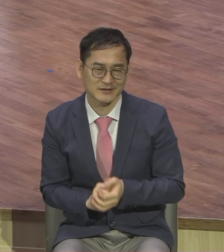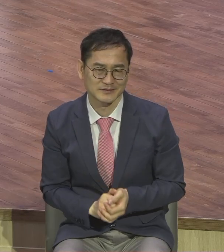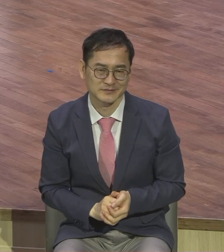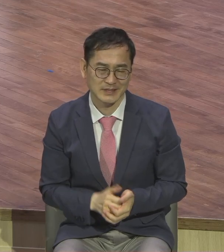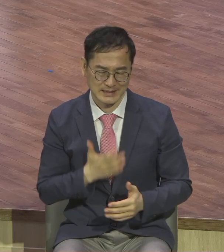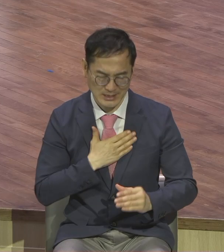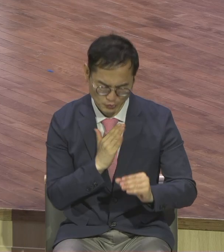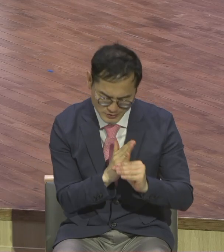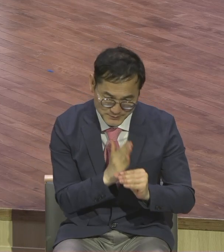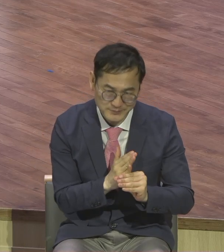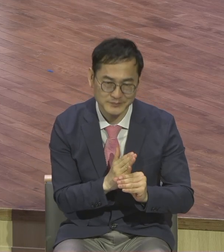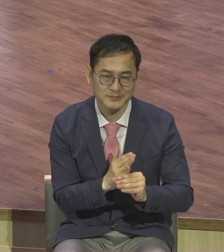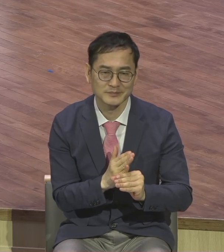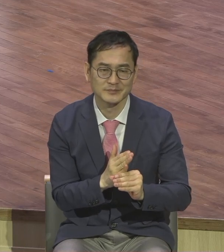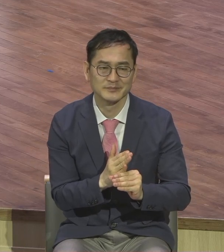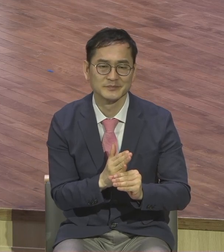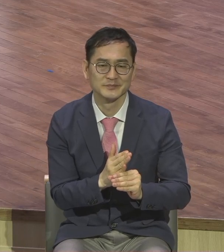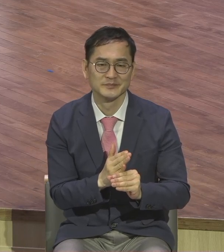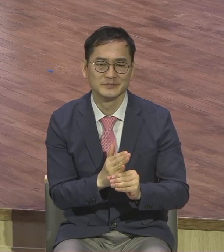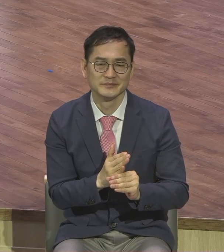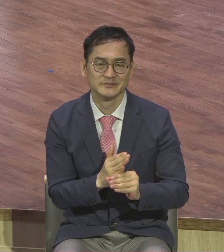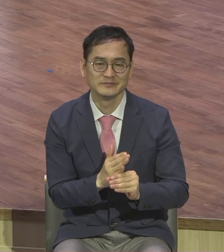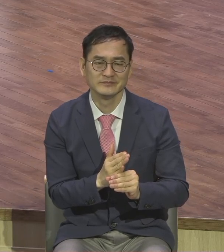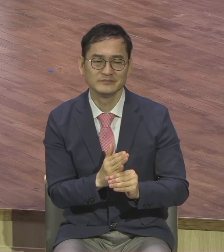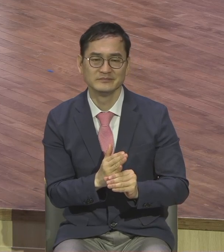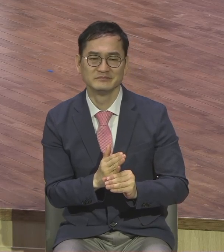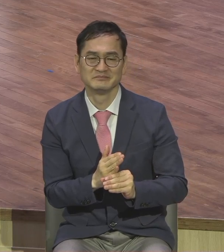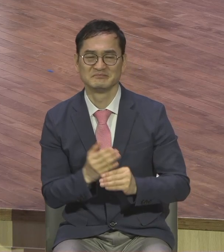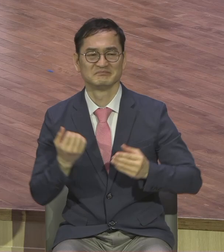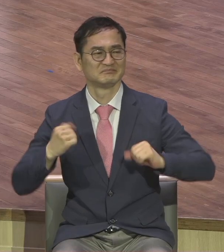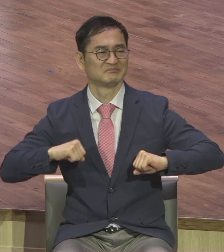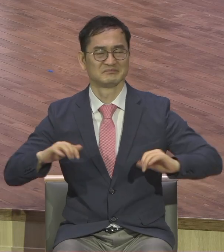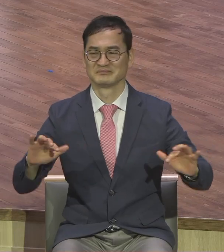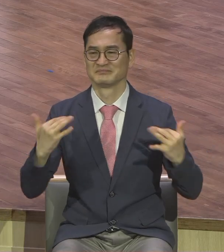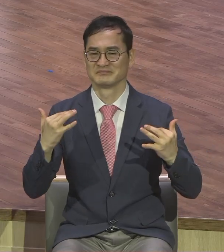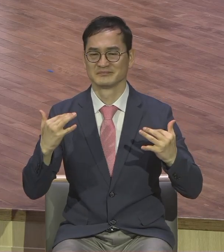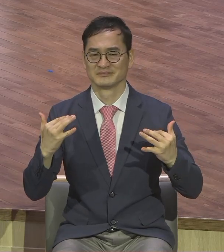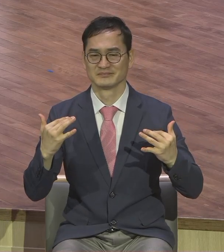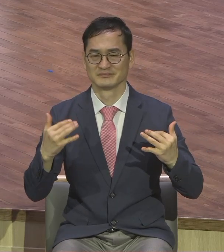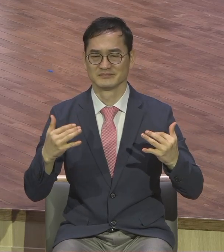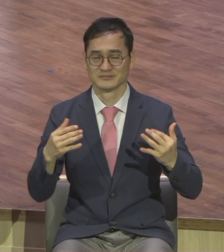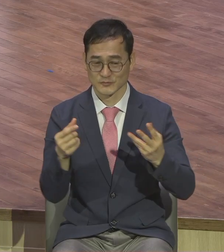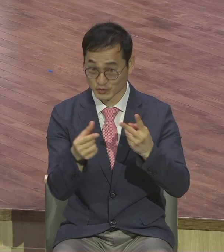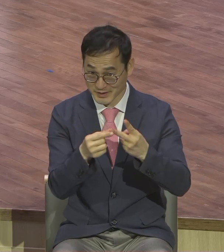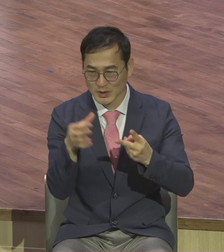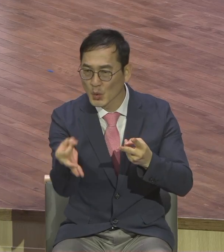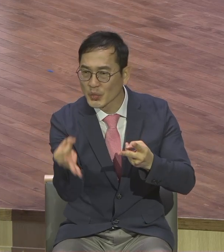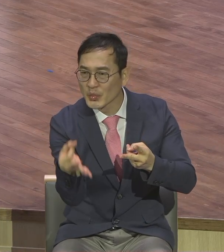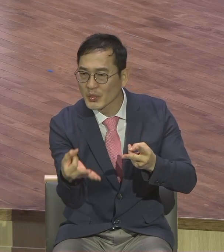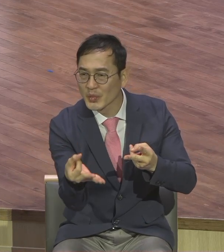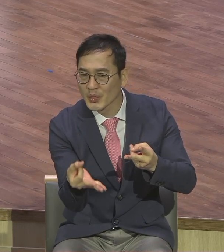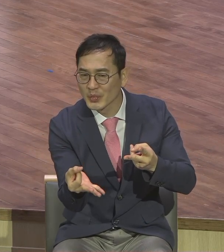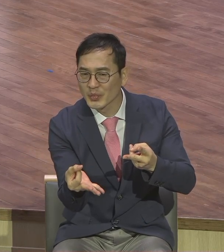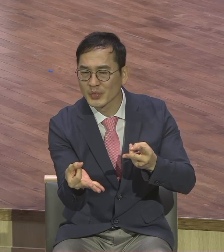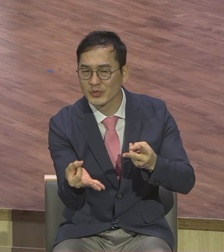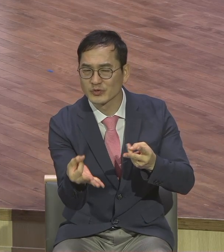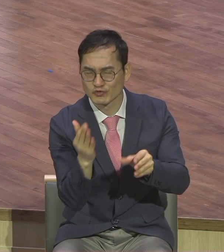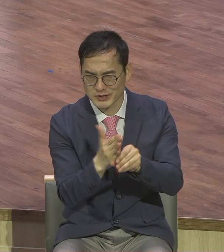나중심입니다. 네, 네, 네, 내 중심, 나중심 오직 돈, 돈, 돈, 물질 중심 오직 성공해야 된다.